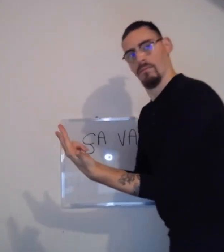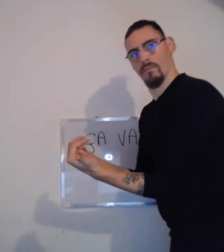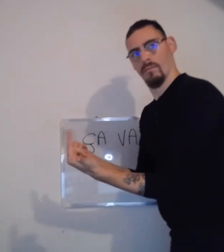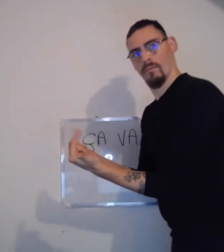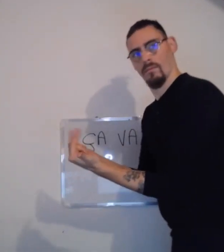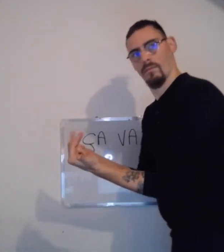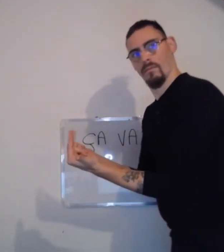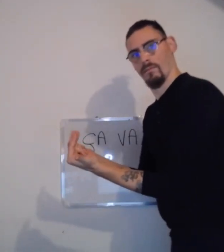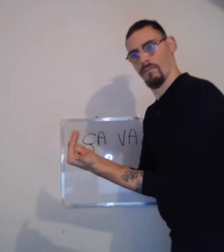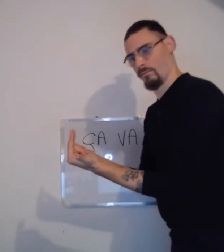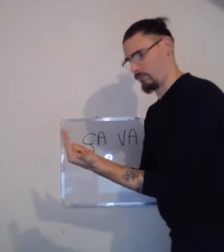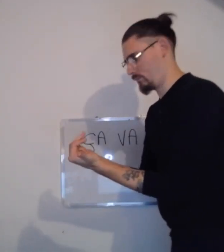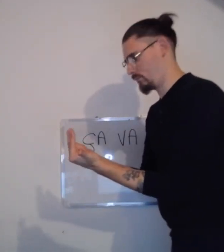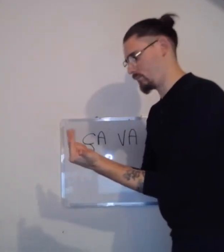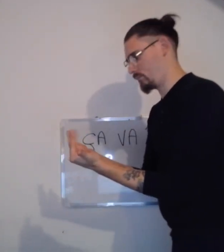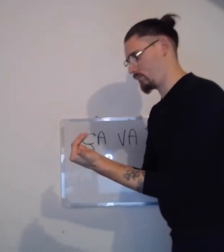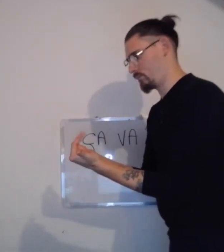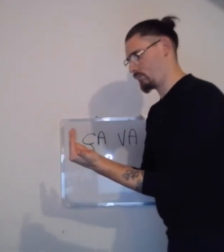haut. Je vous montre sur le côté.